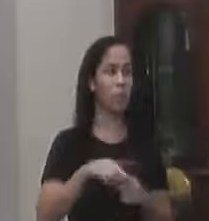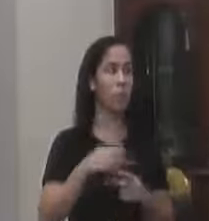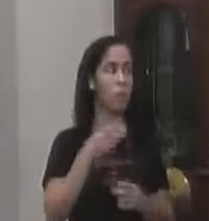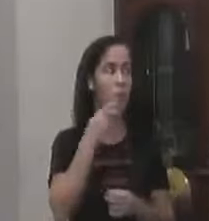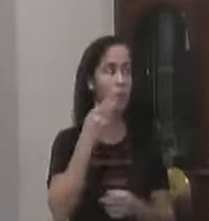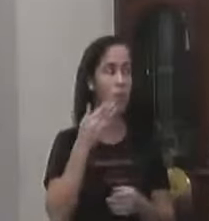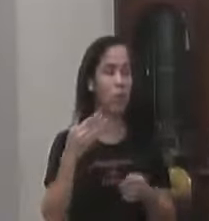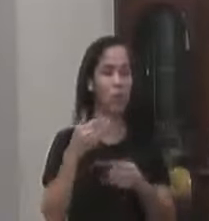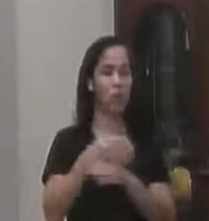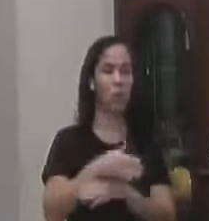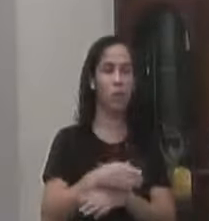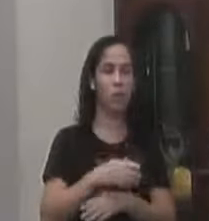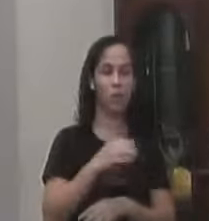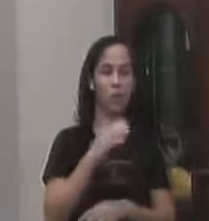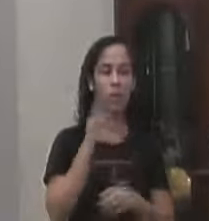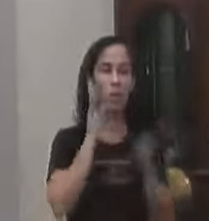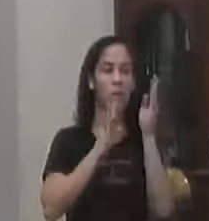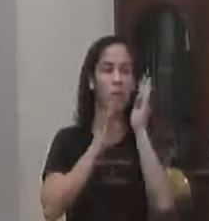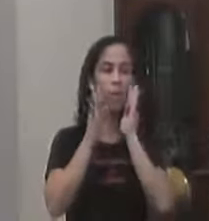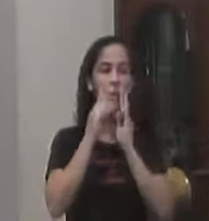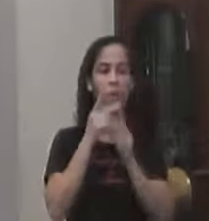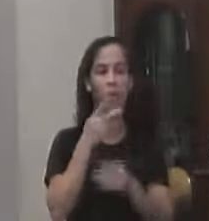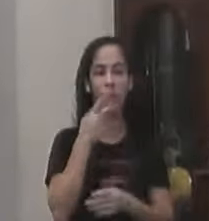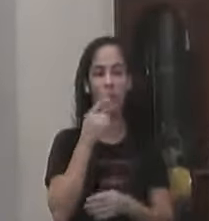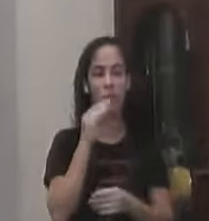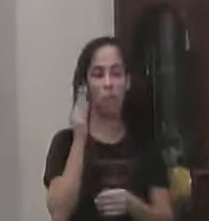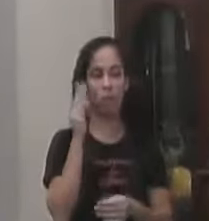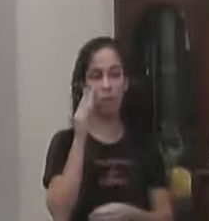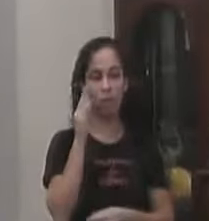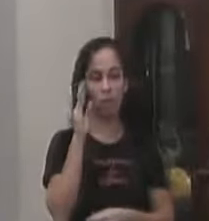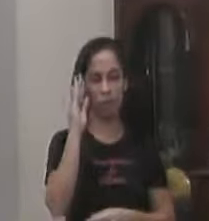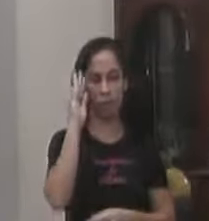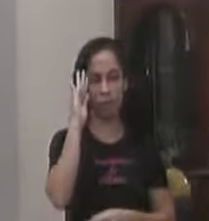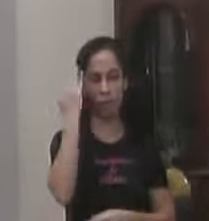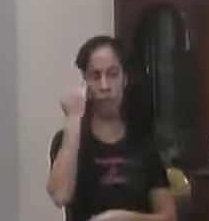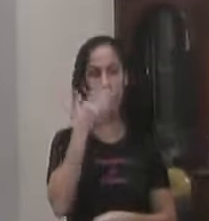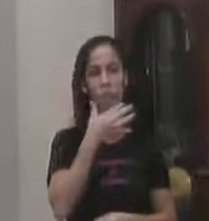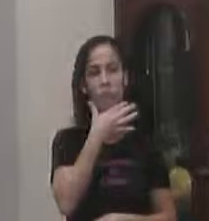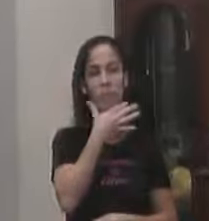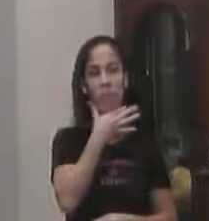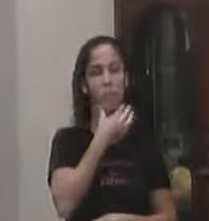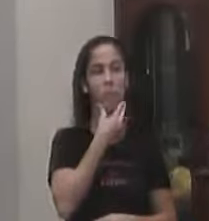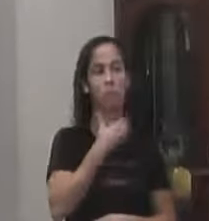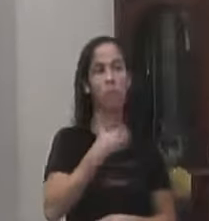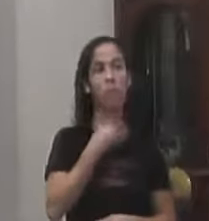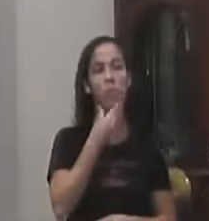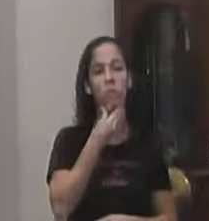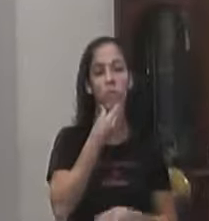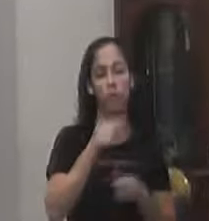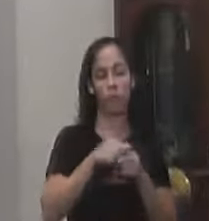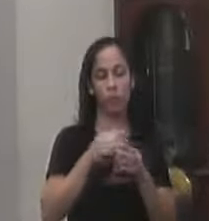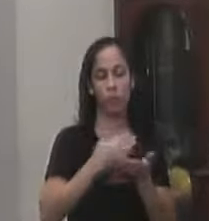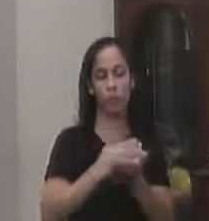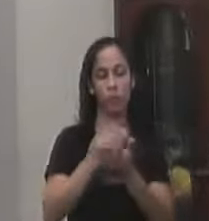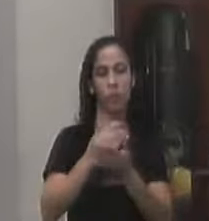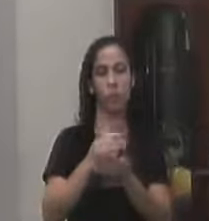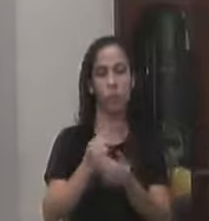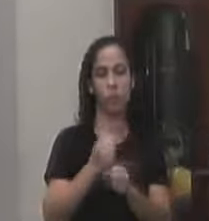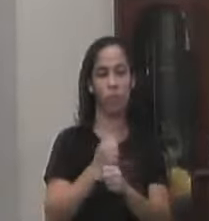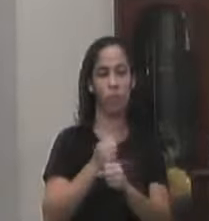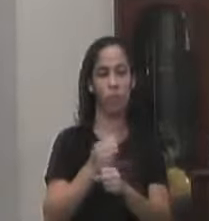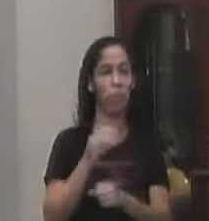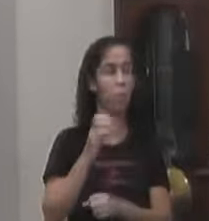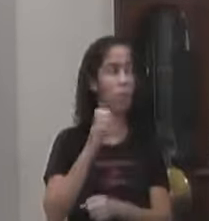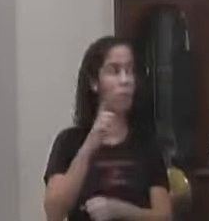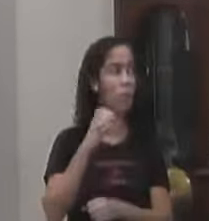invasão De fakes De notícias falsas E agora A gente encaminhando Para um ano eleitoral É muito comum Que